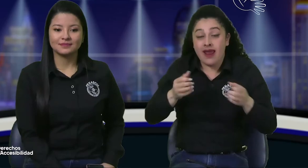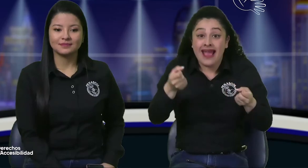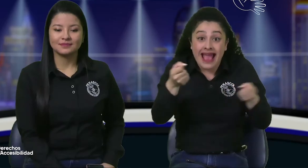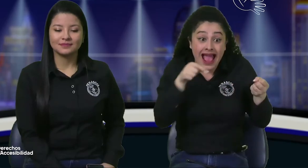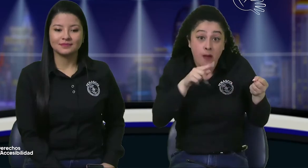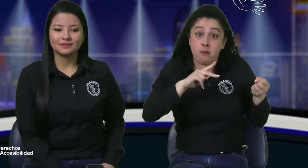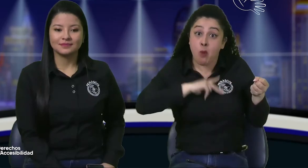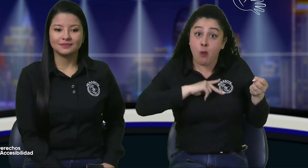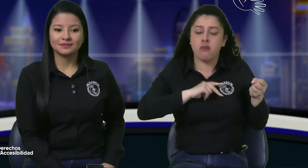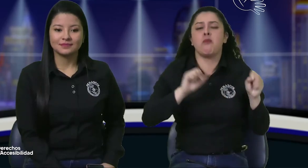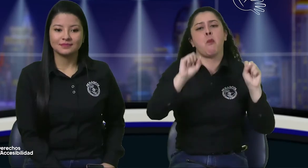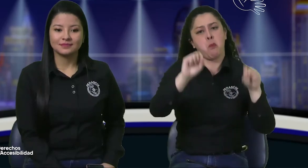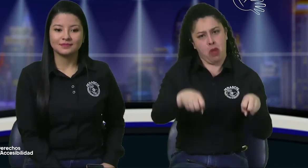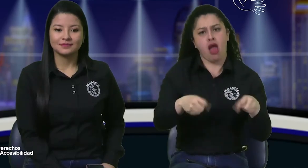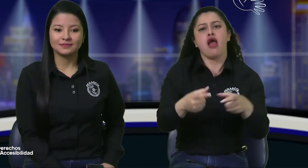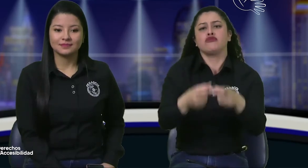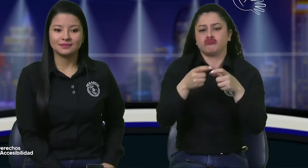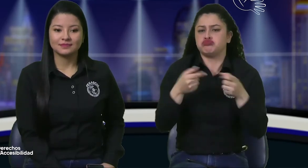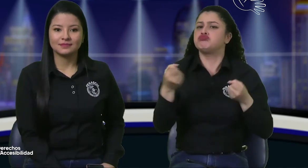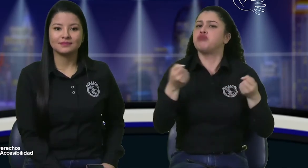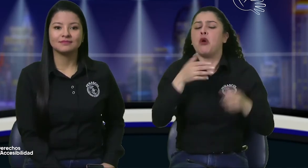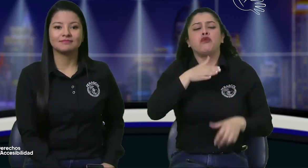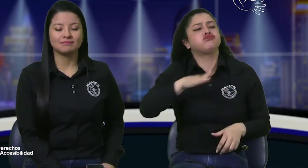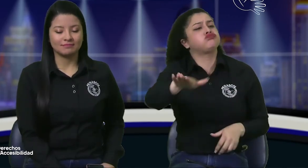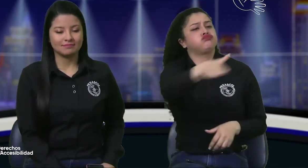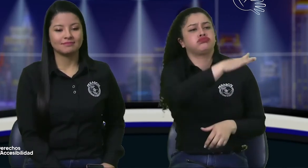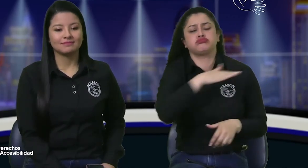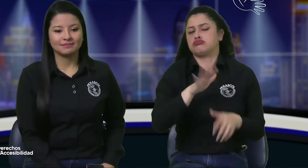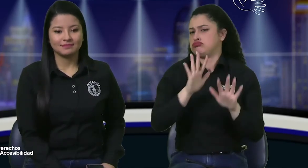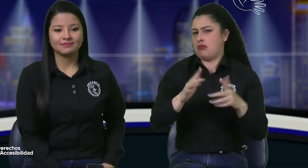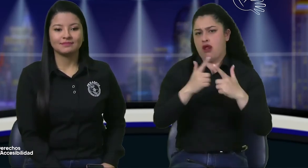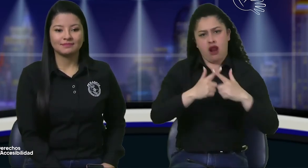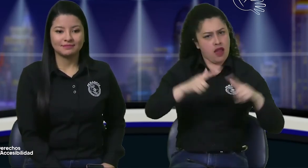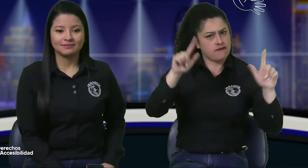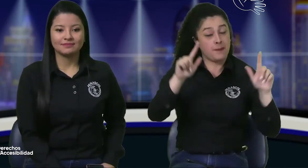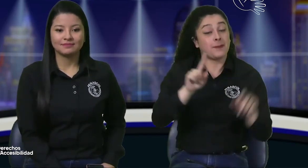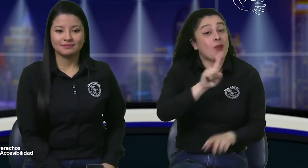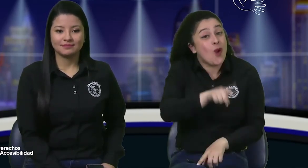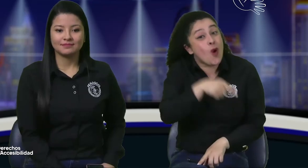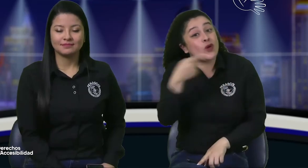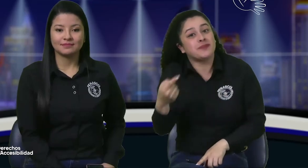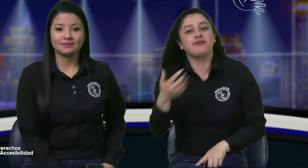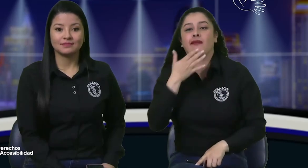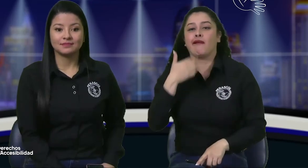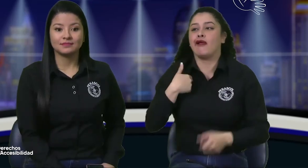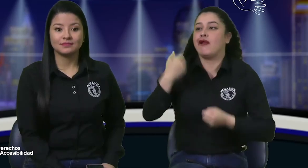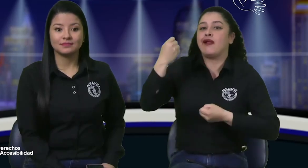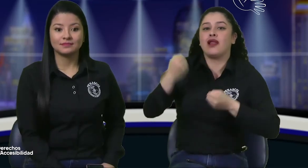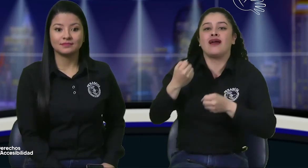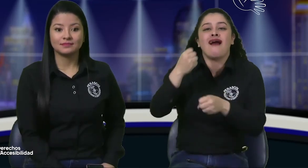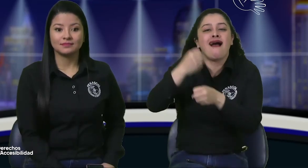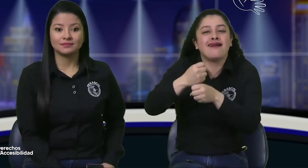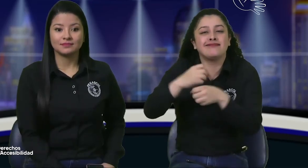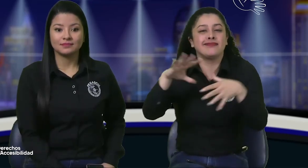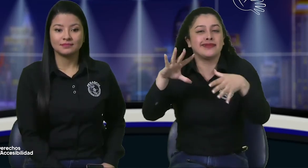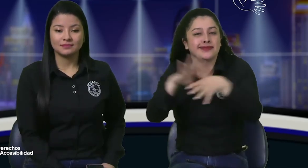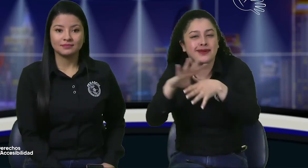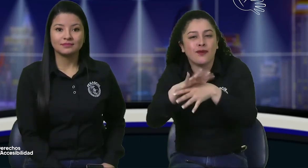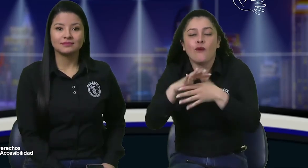su propio auto moto también que que puedan conducir pero digamos ya para